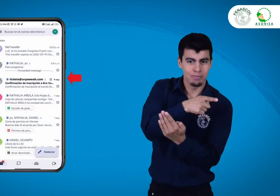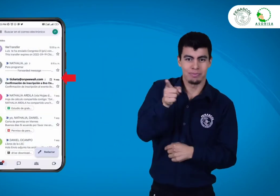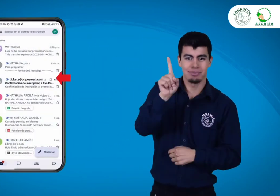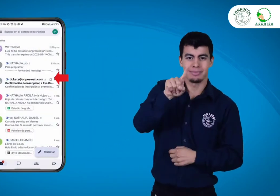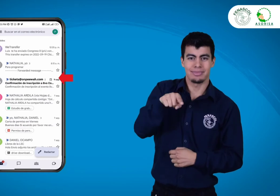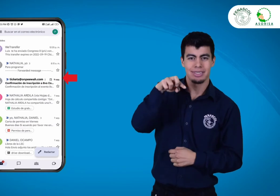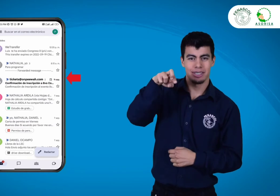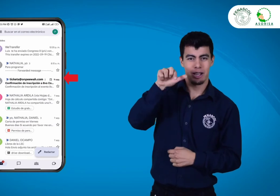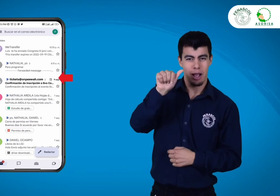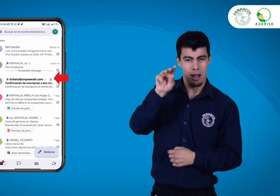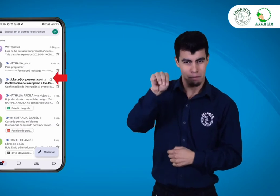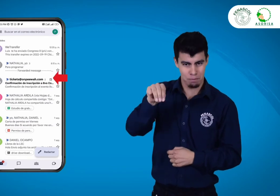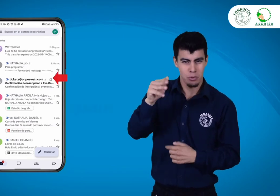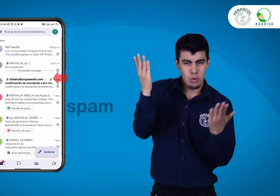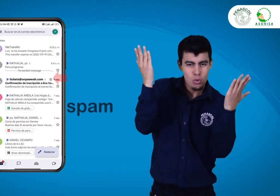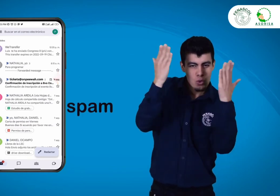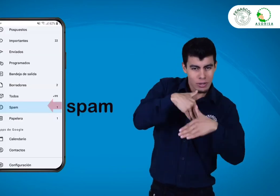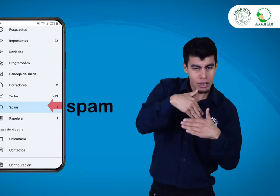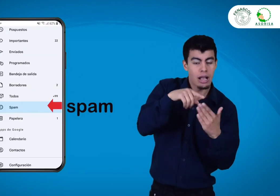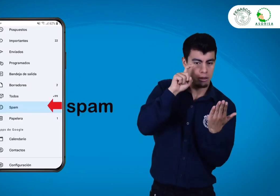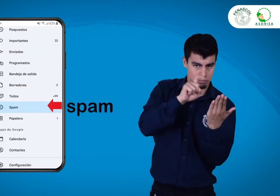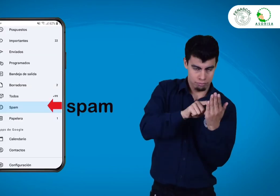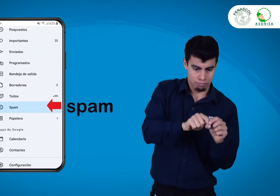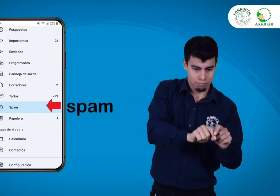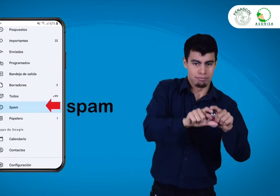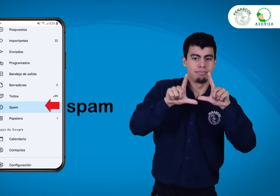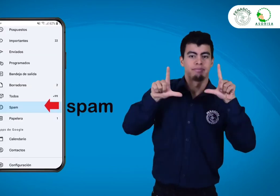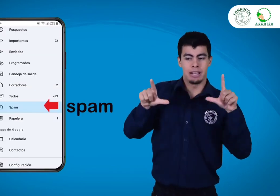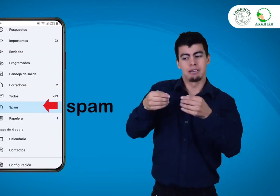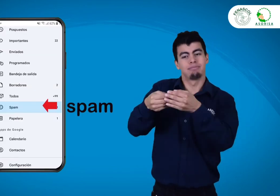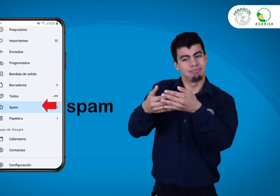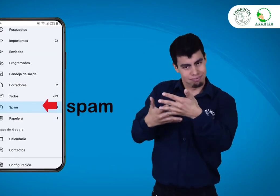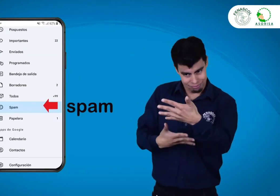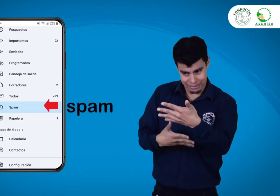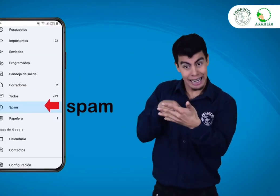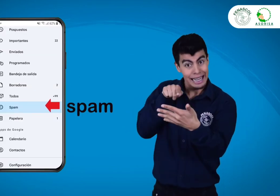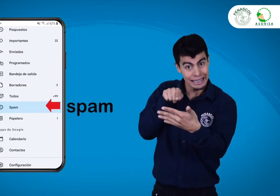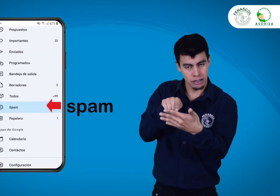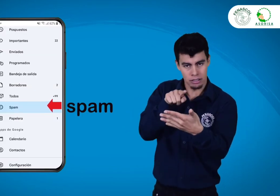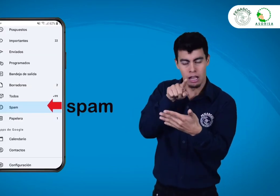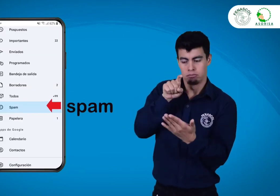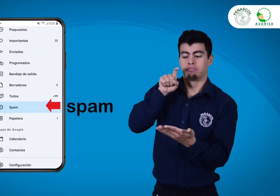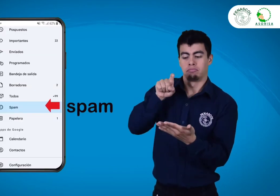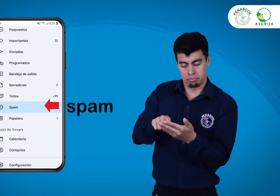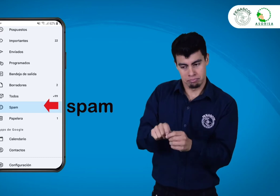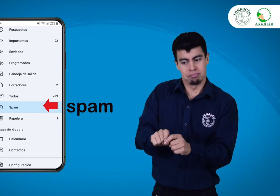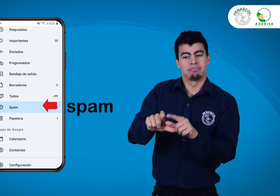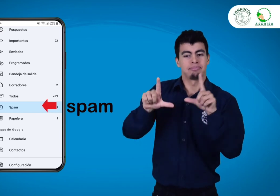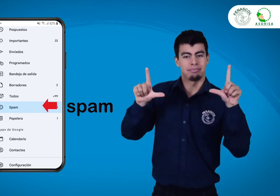Puede estar oculto allí. Una vez lo identifiques, debes darle clic como aparece en pantalla.